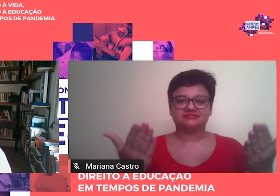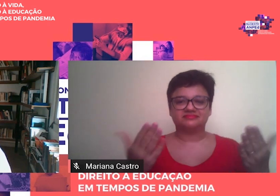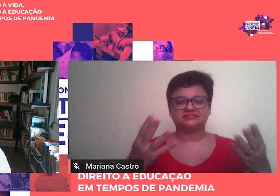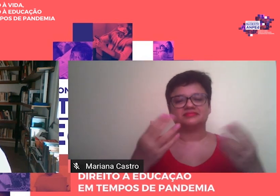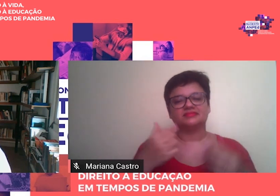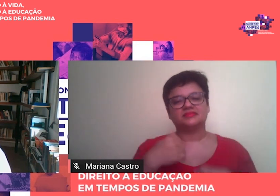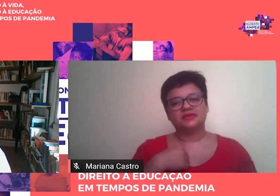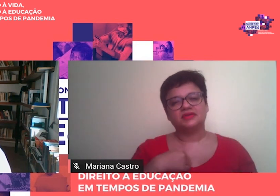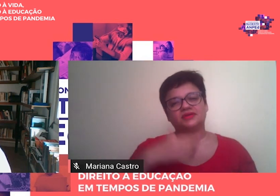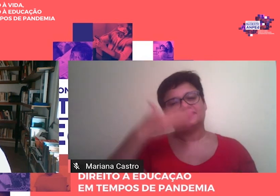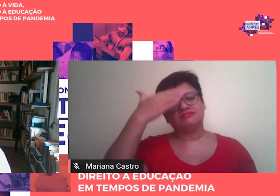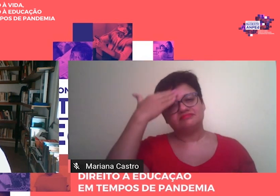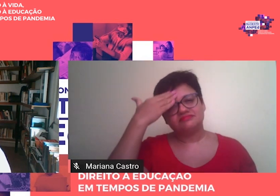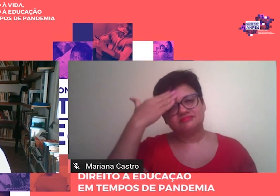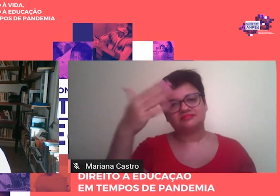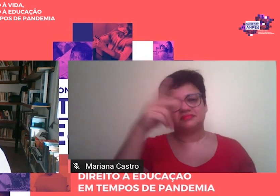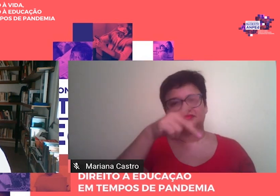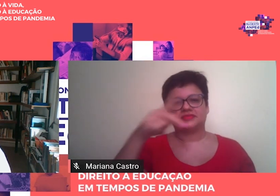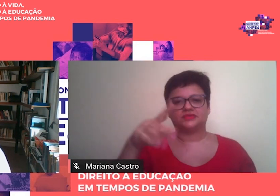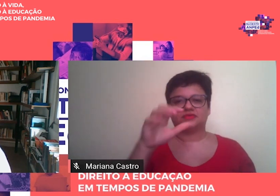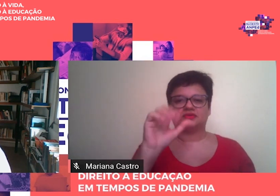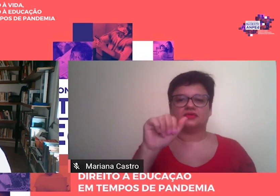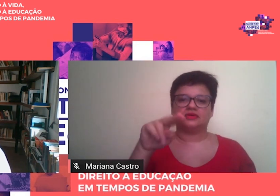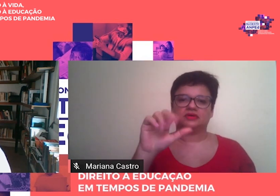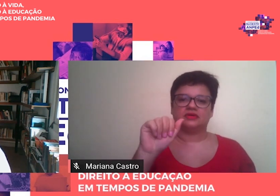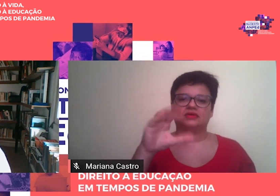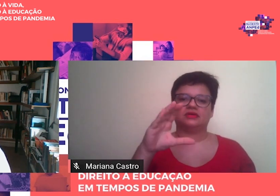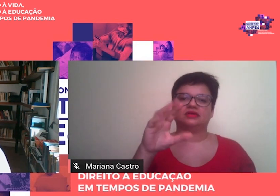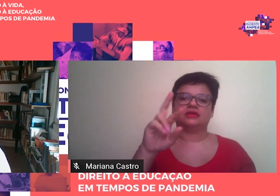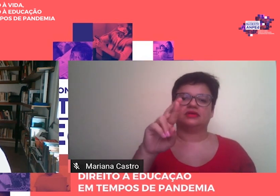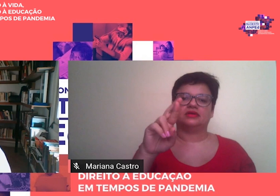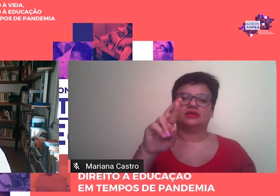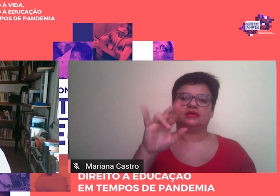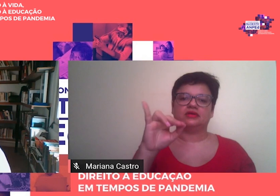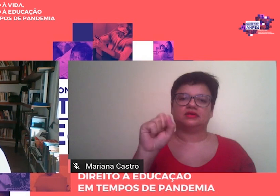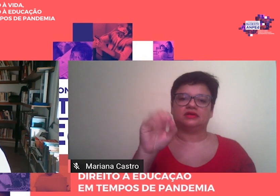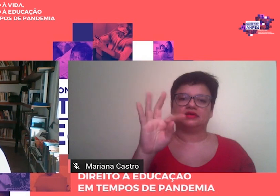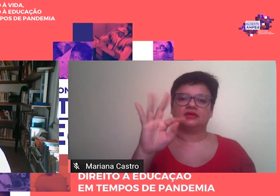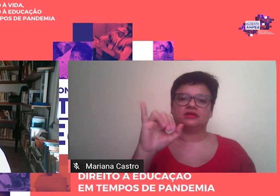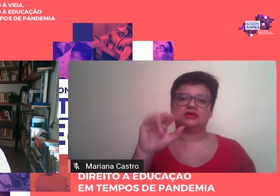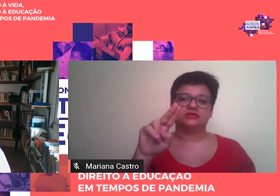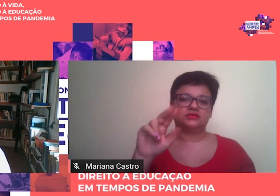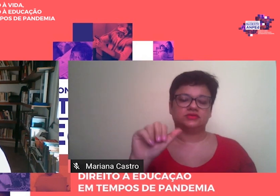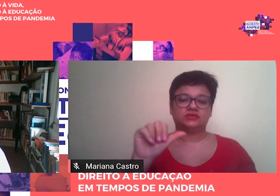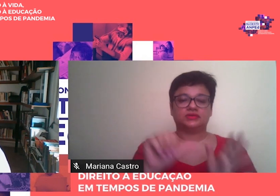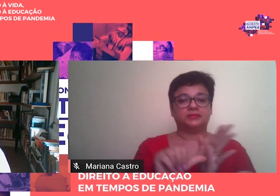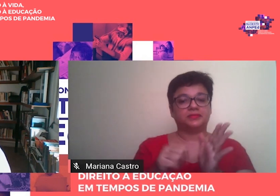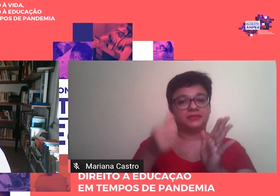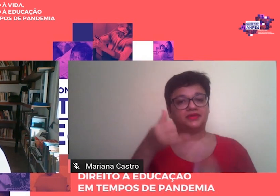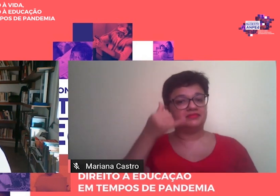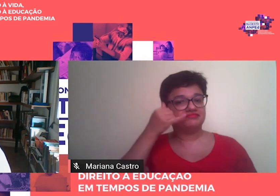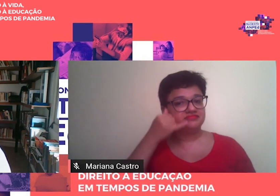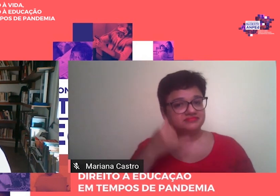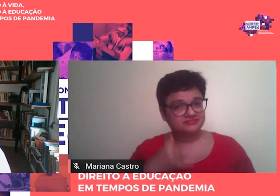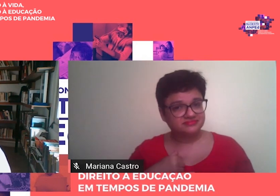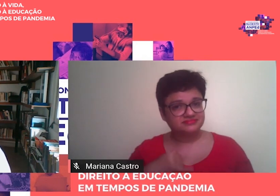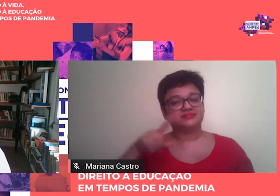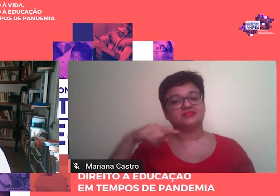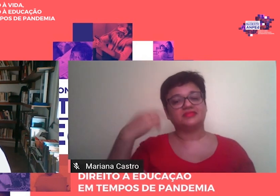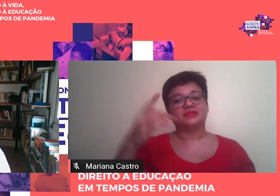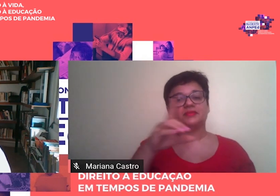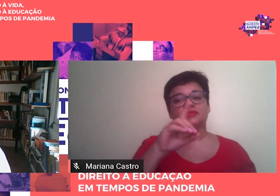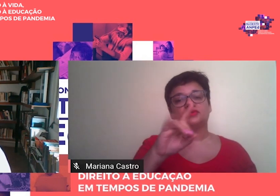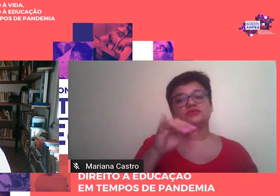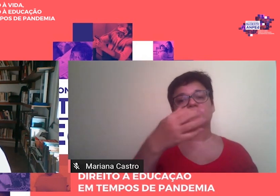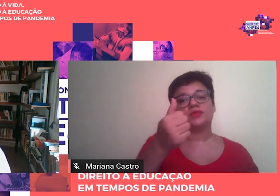agradecimento à professora Ana Cristina Minho, que em primeiro me contatou por telefone e, em seguida, no dia 14